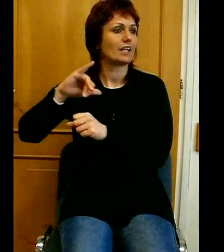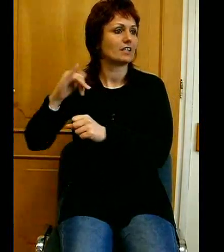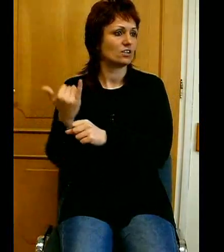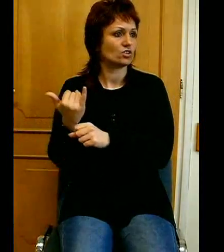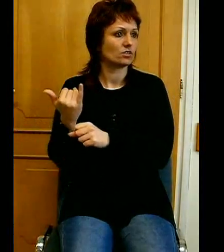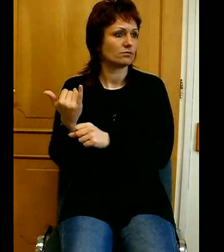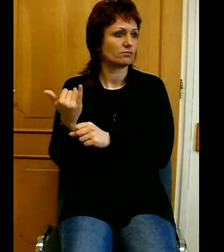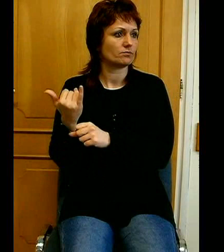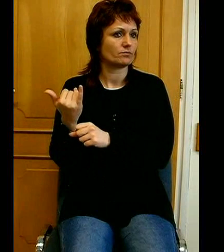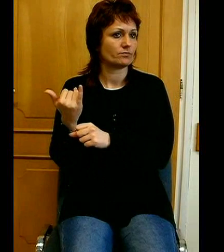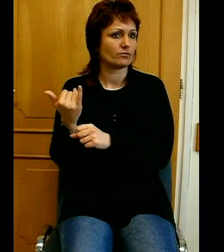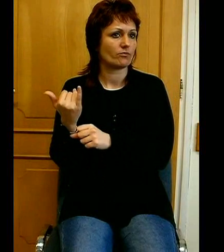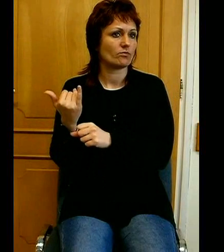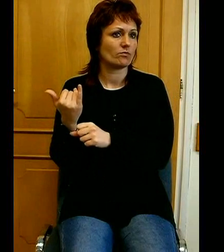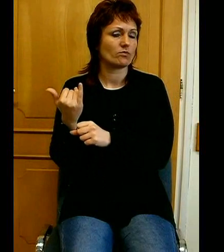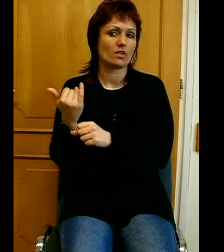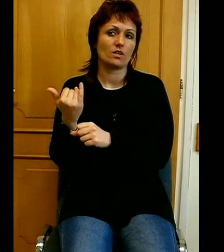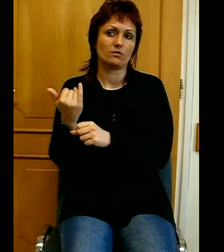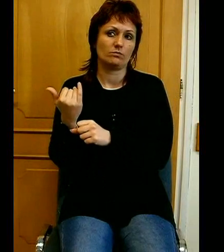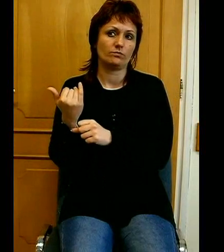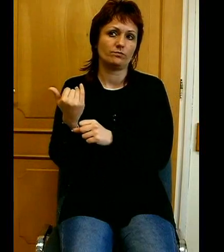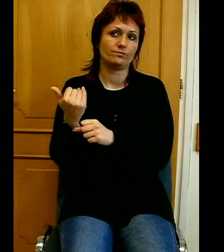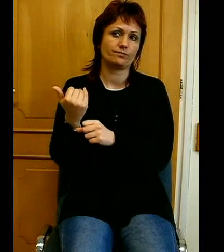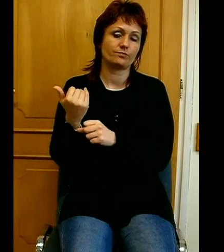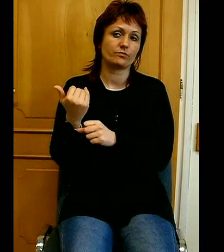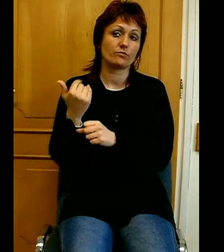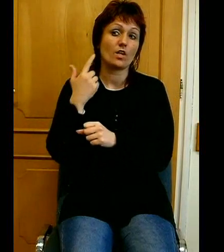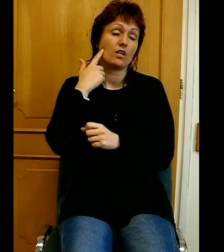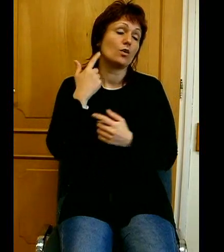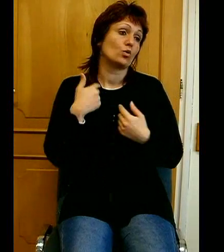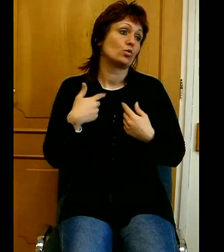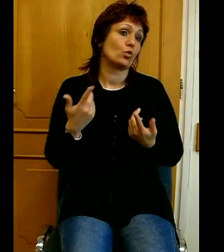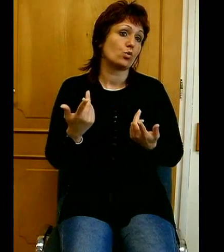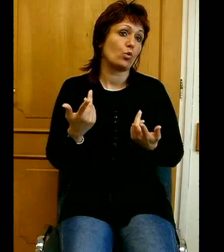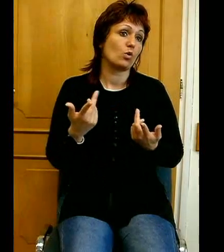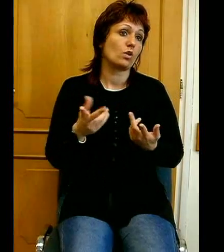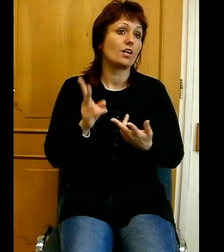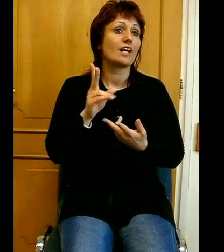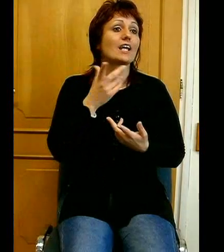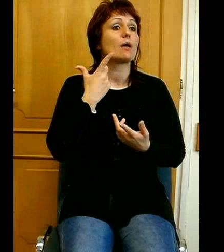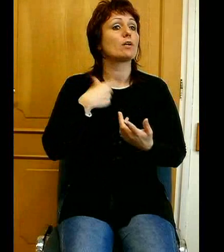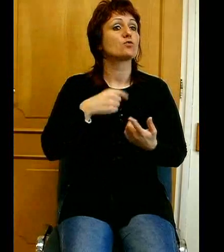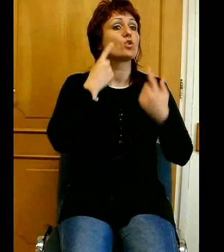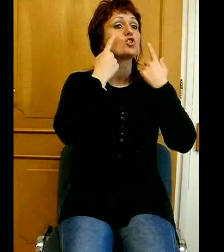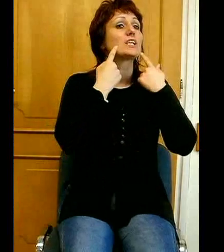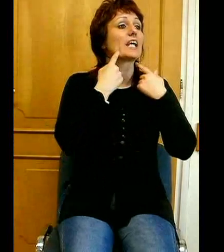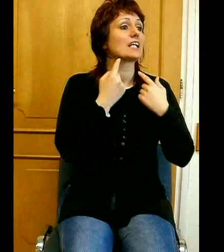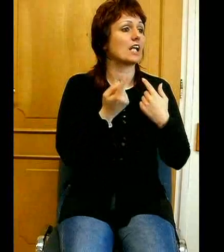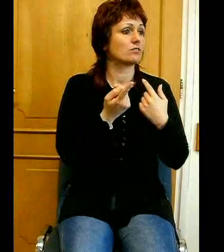Sőt, tudjuk azt, így mondom, képes volt sírni, amikor az ön népének a